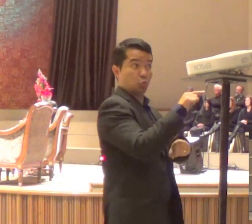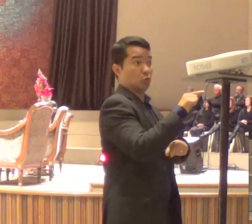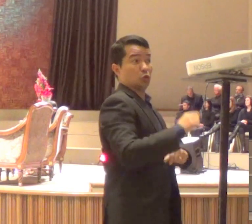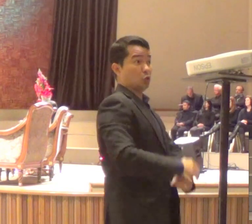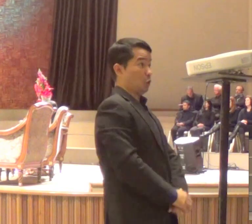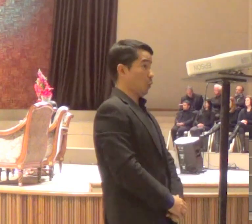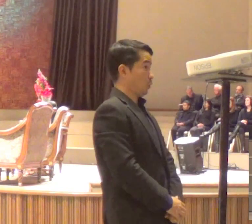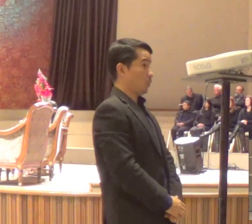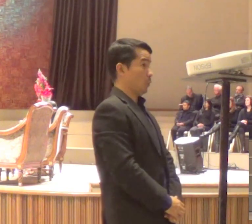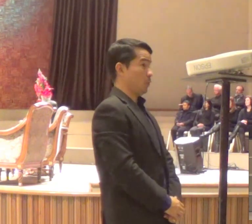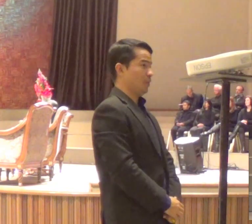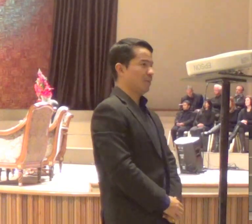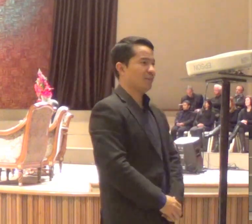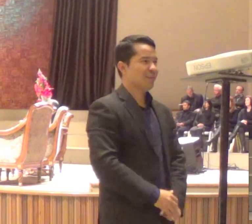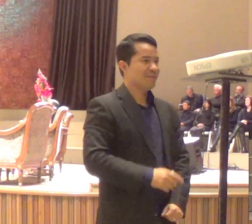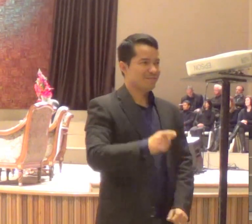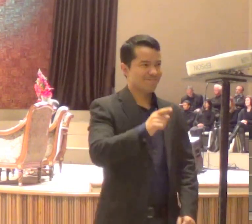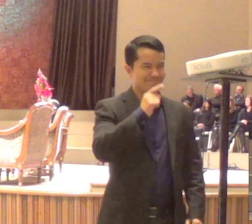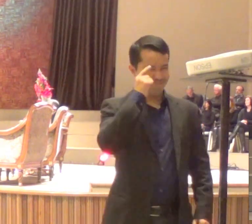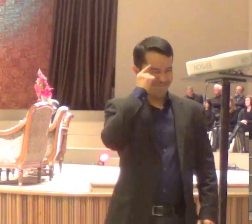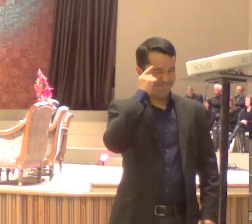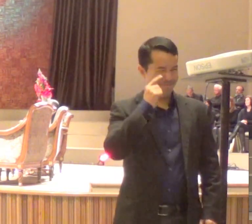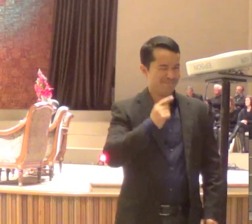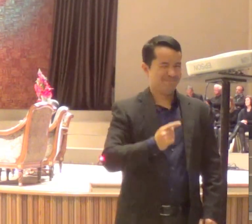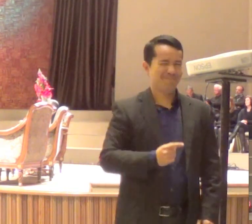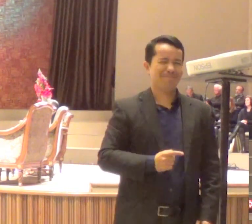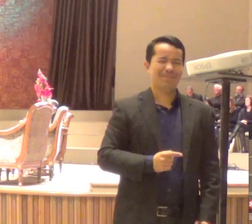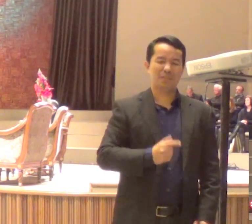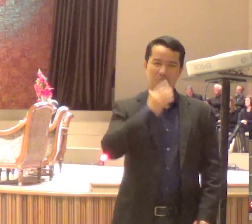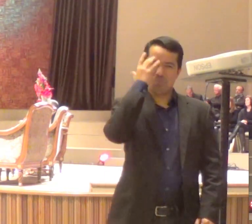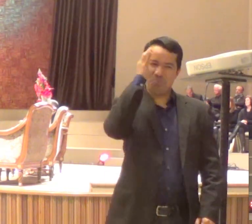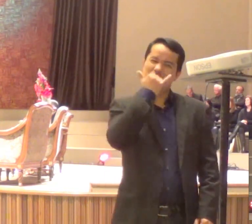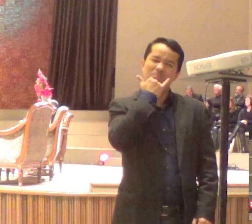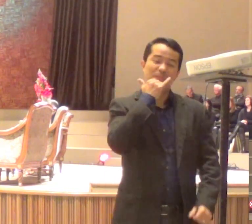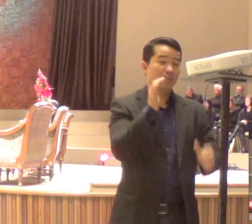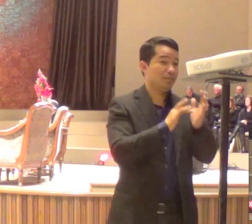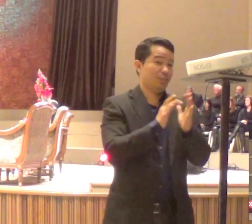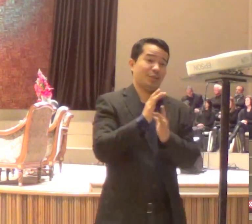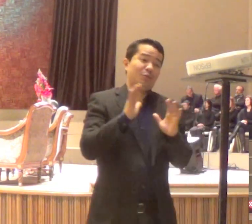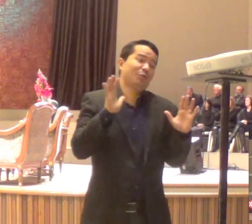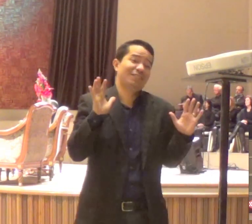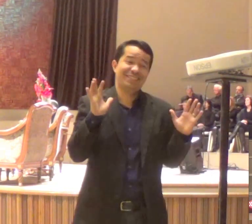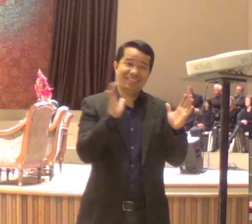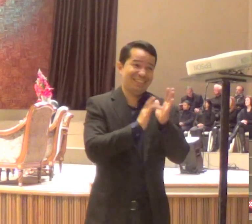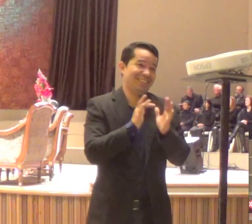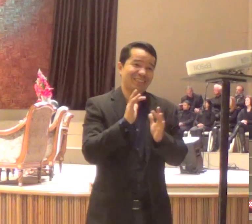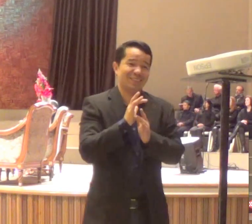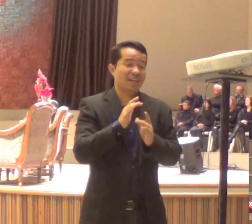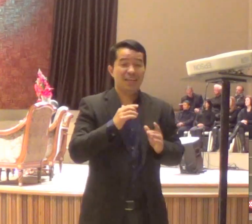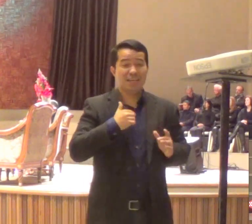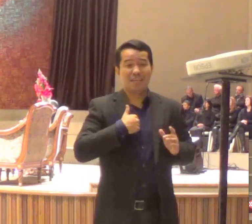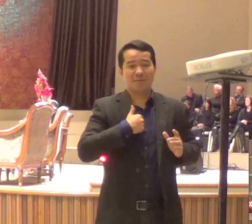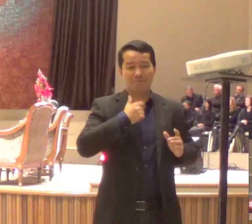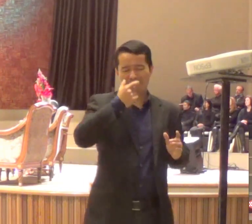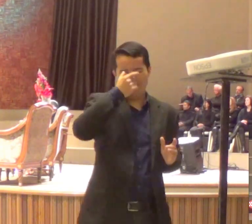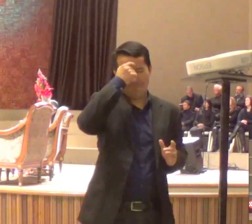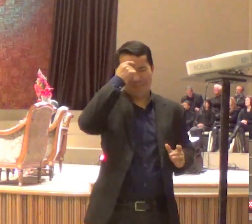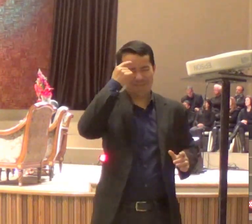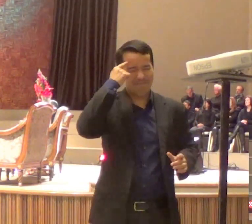Eu imagino, bom, eu não sei. Jesus é Jesus, né? Eu estou pensando com a cabeça de italiano, porque, se perguntasse se sou